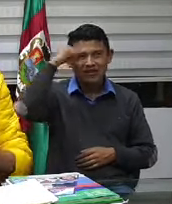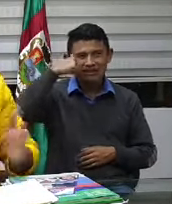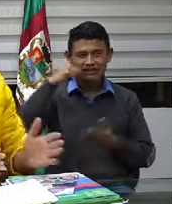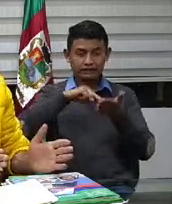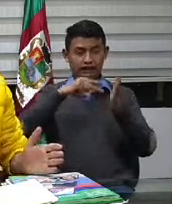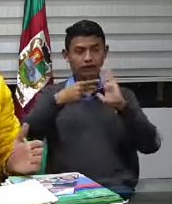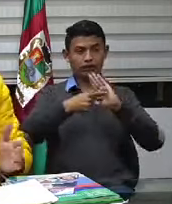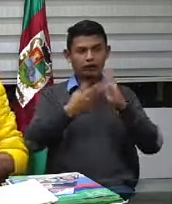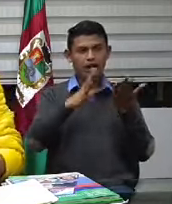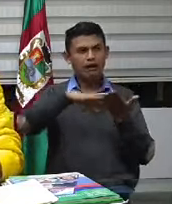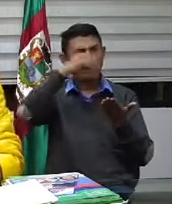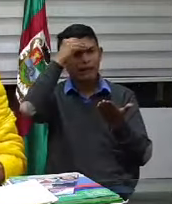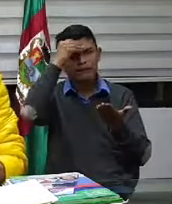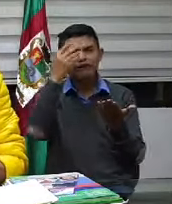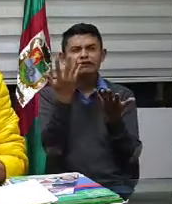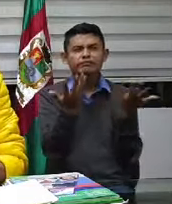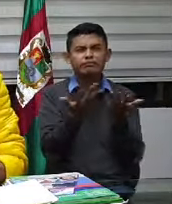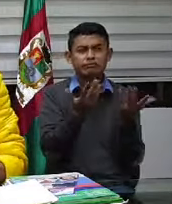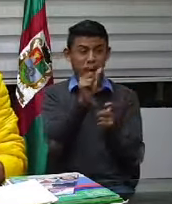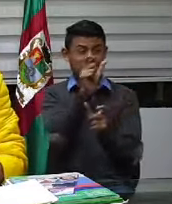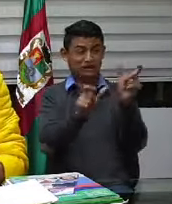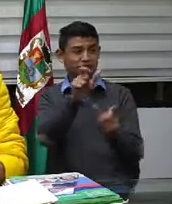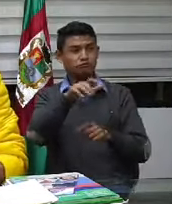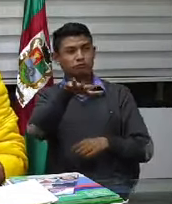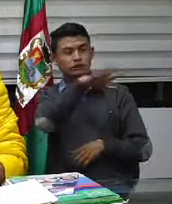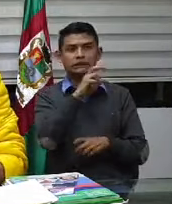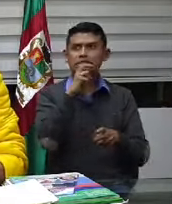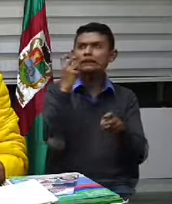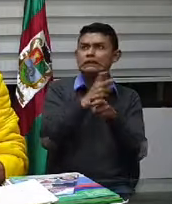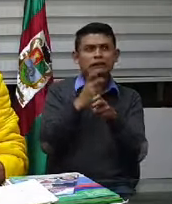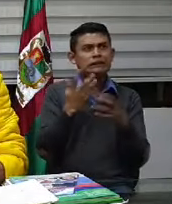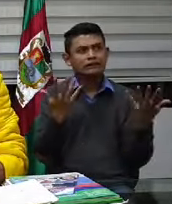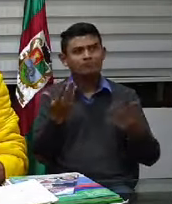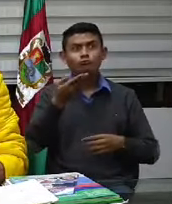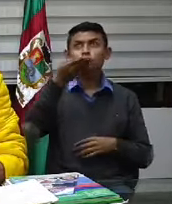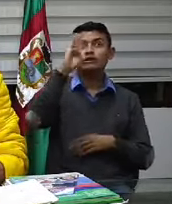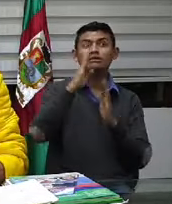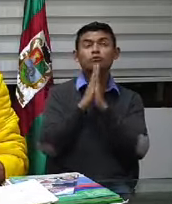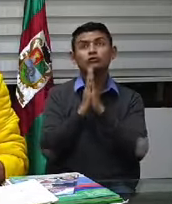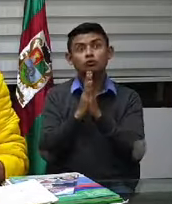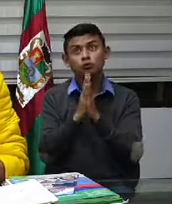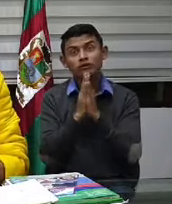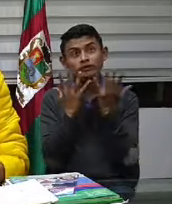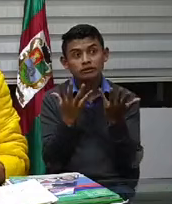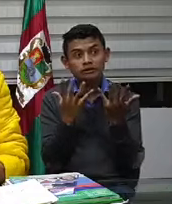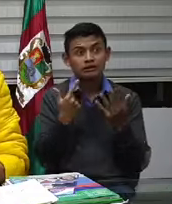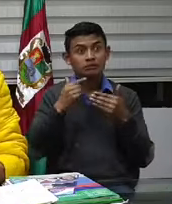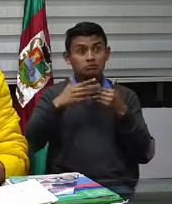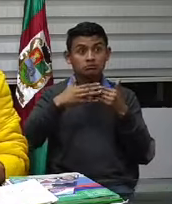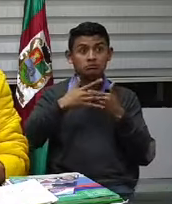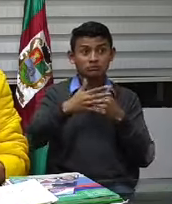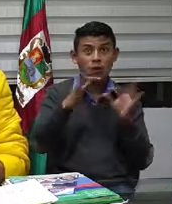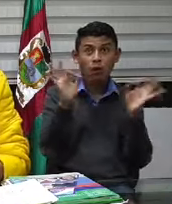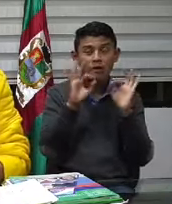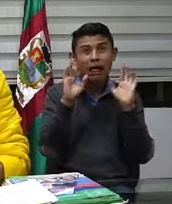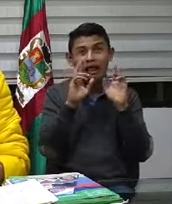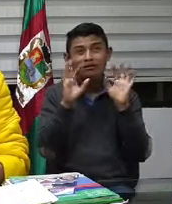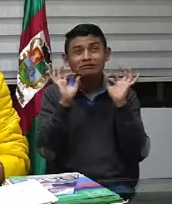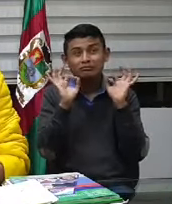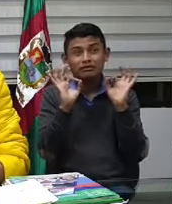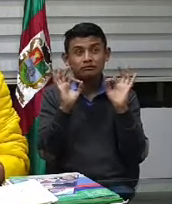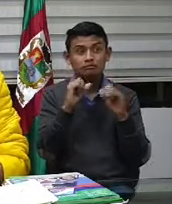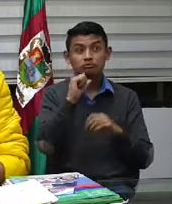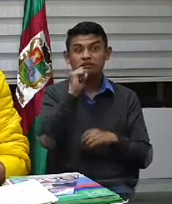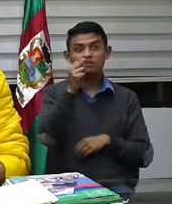y hemos ido aprendiendo ¿cierto? Dios quiera que esto nos toque hacerlo aún más duro y más